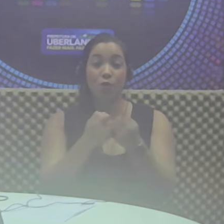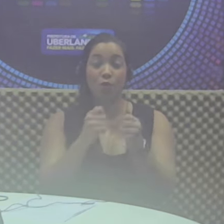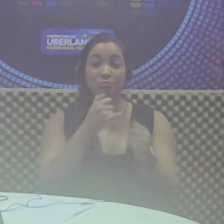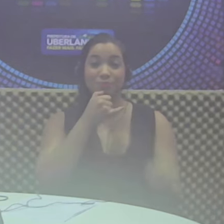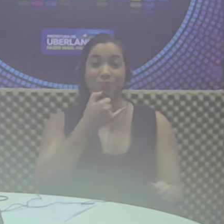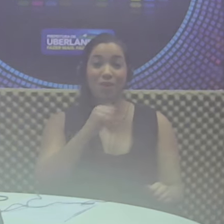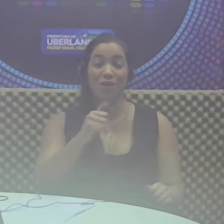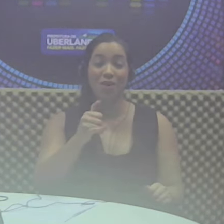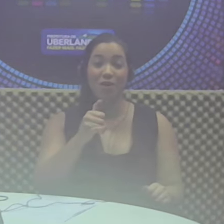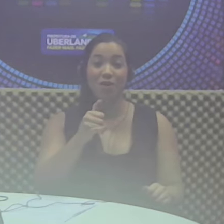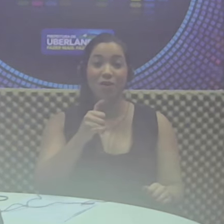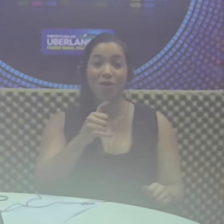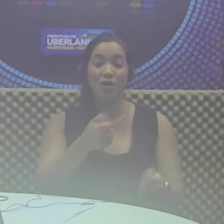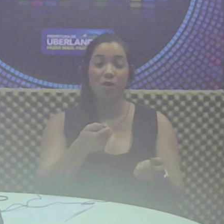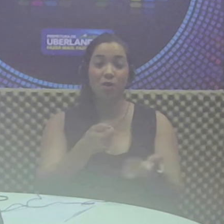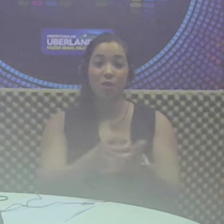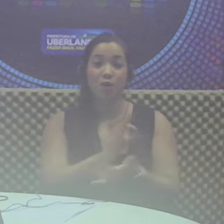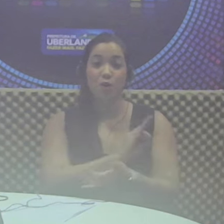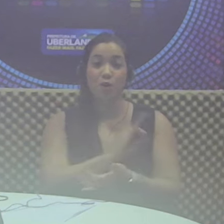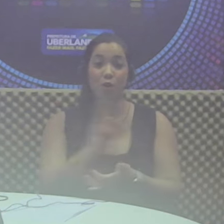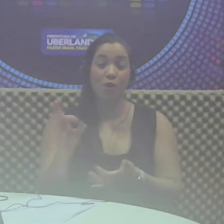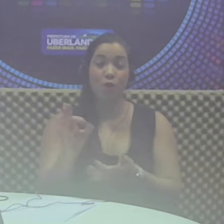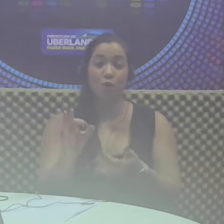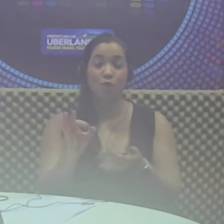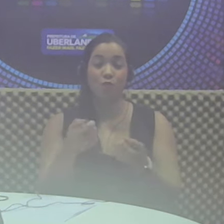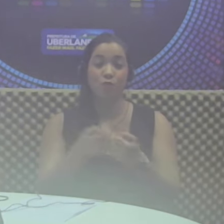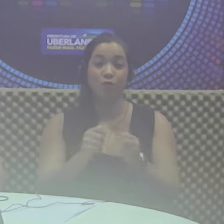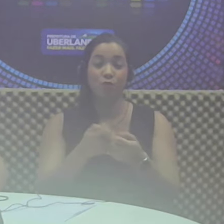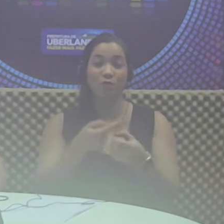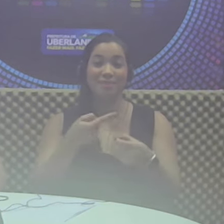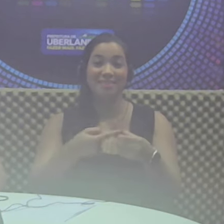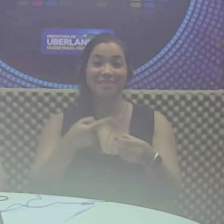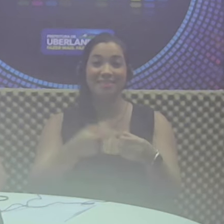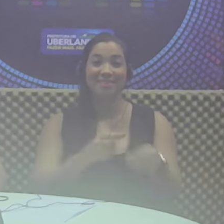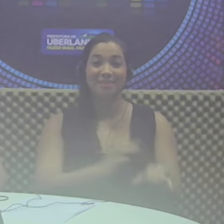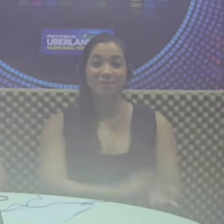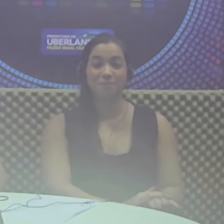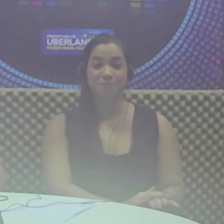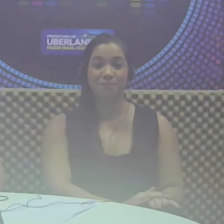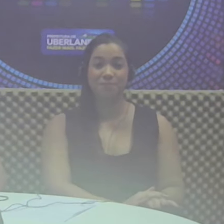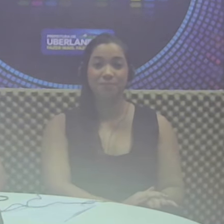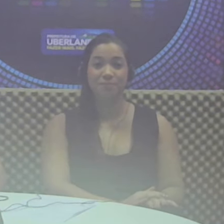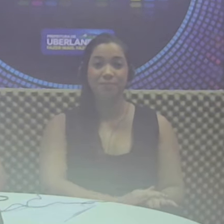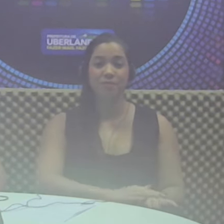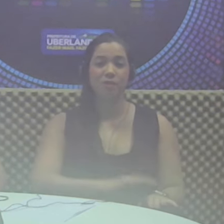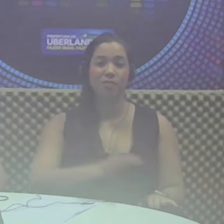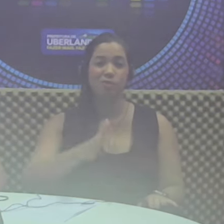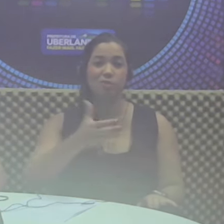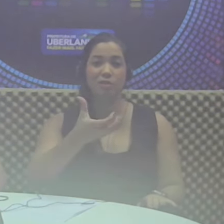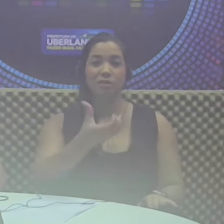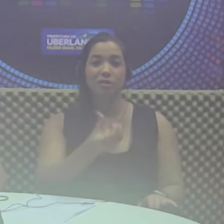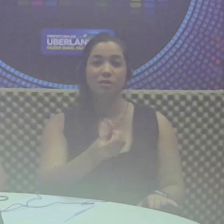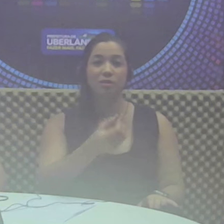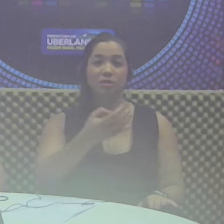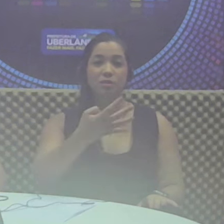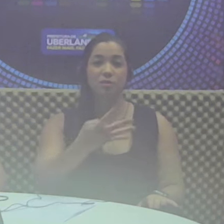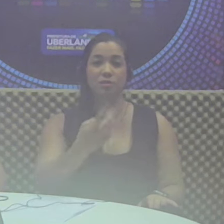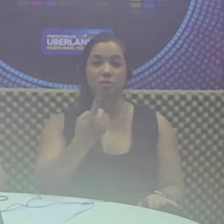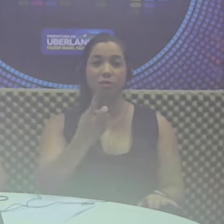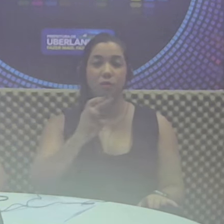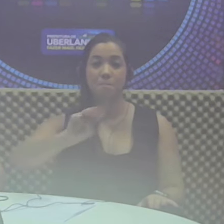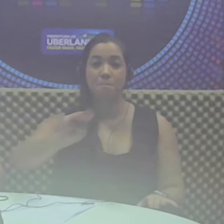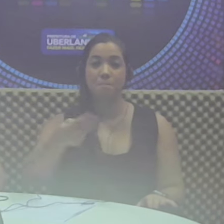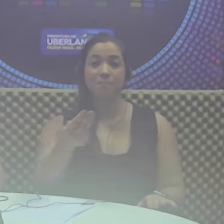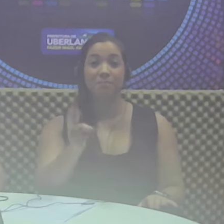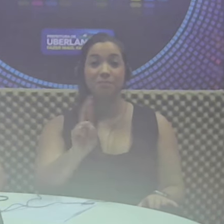e renovar a frota que atende o transporte público da cidade. Estimado em 641 milhões de